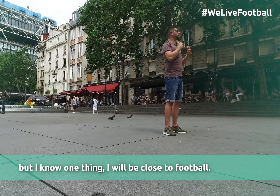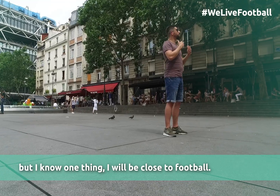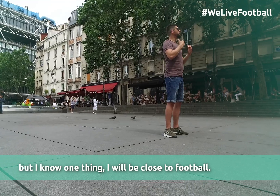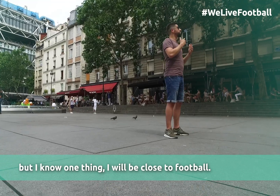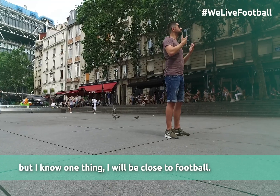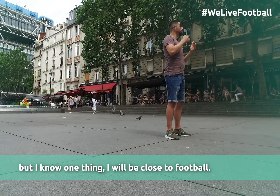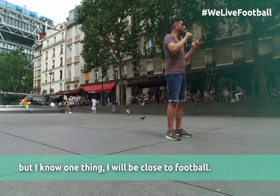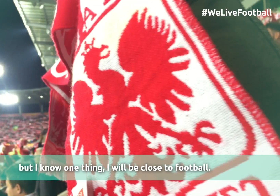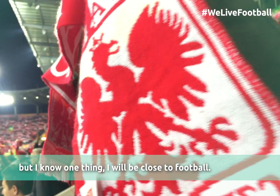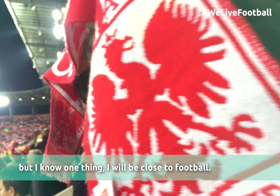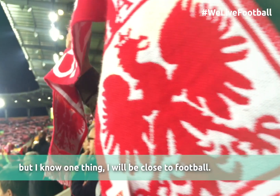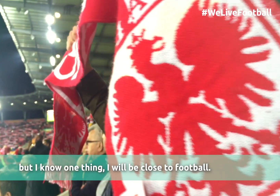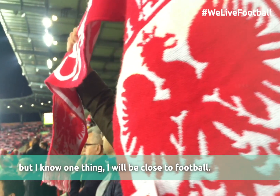Ale wiem jedno.